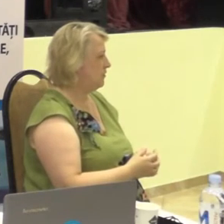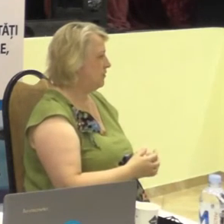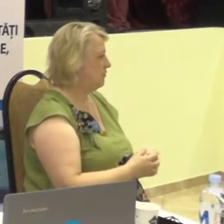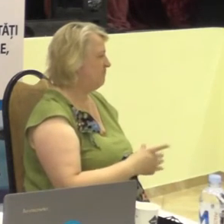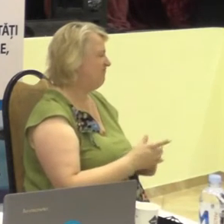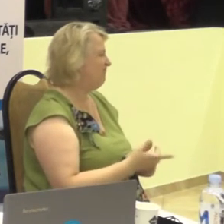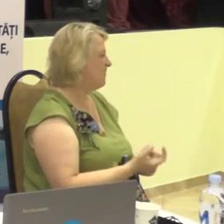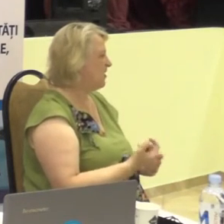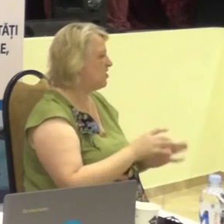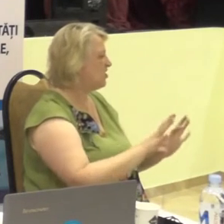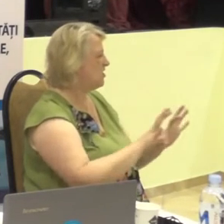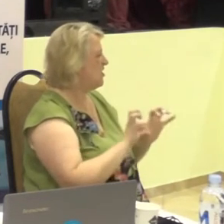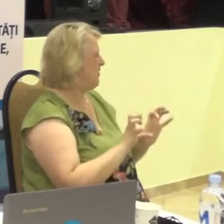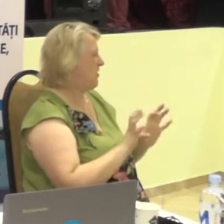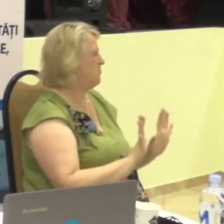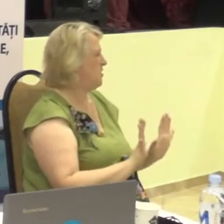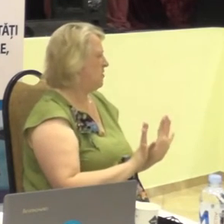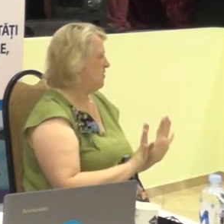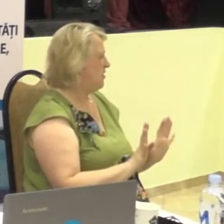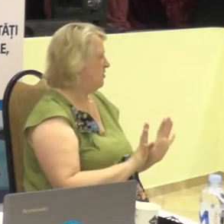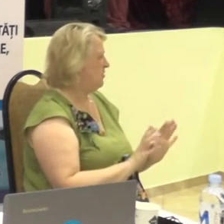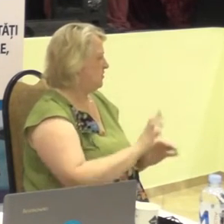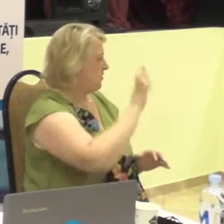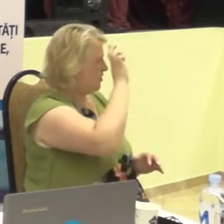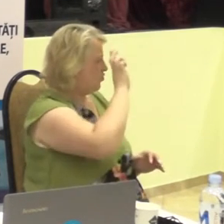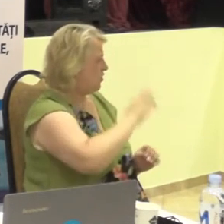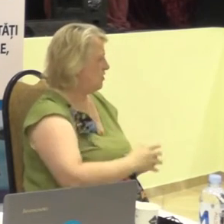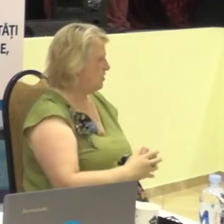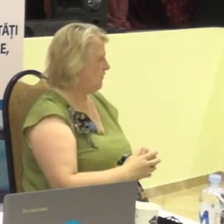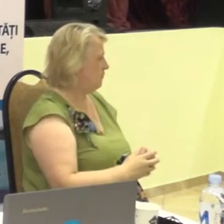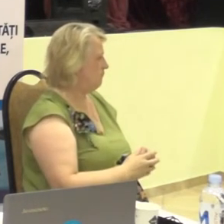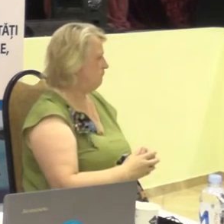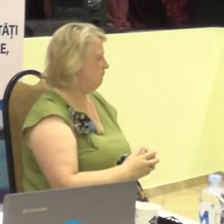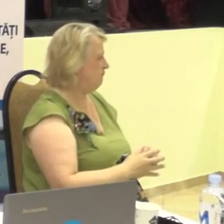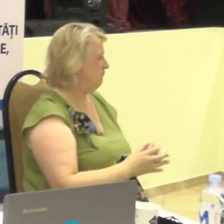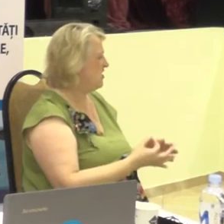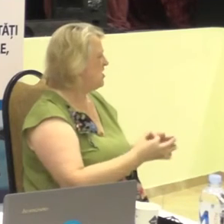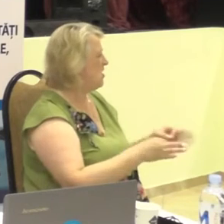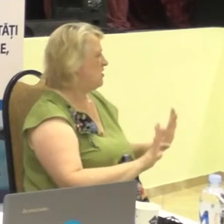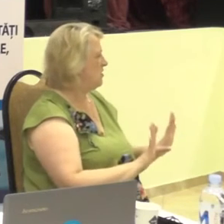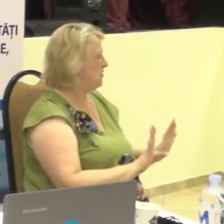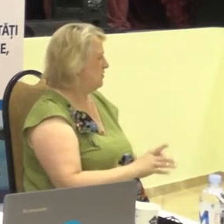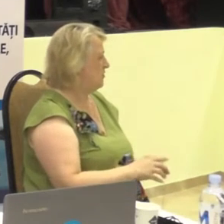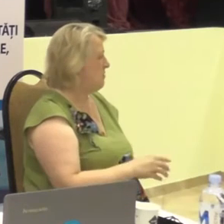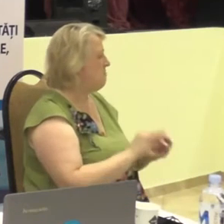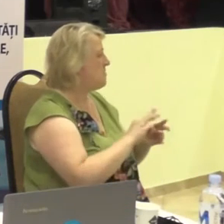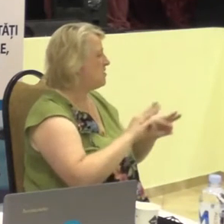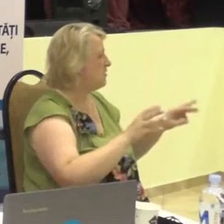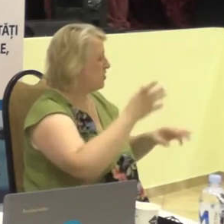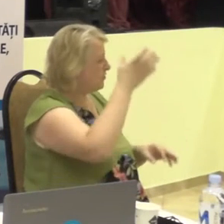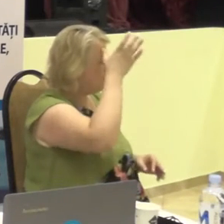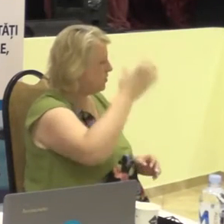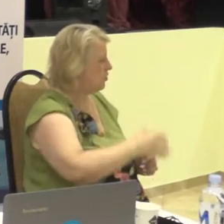acceptat de stat, de Ministerul Educației.